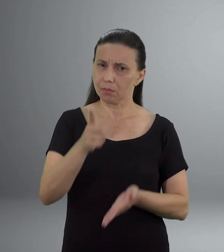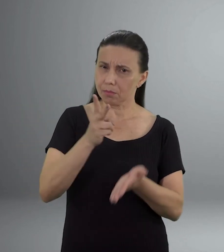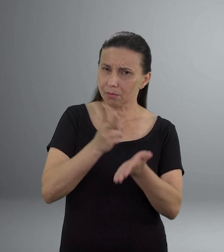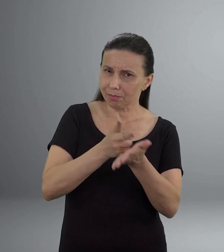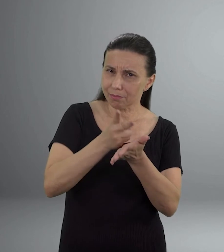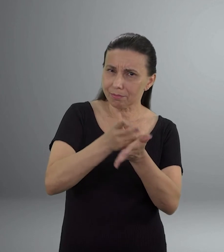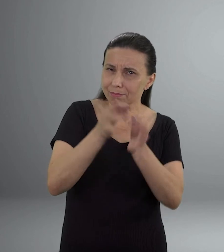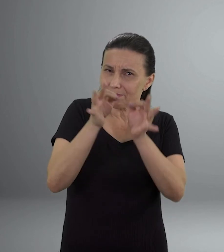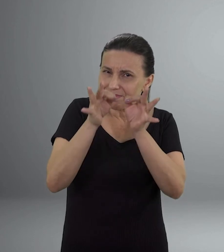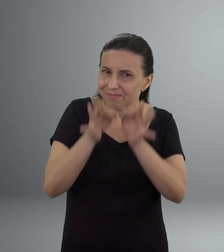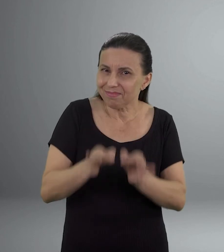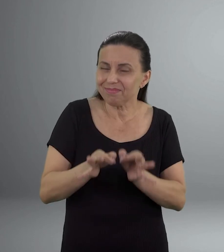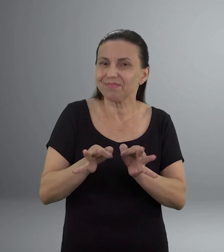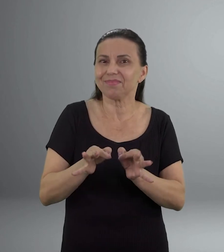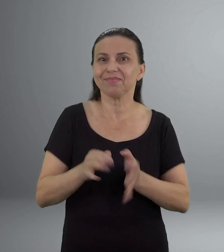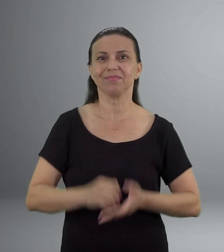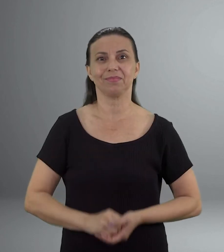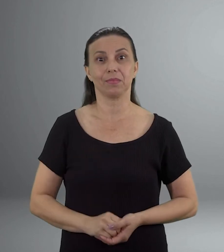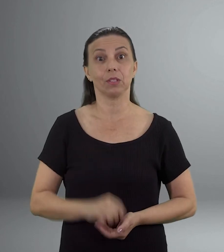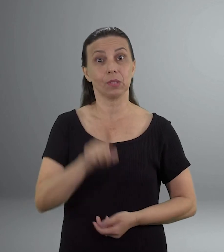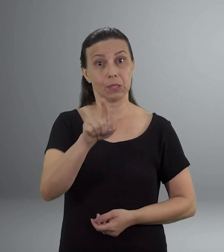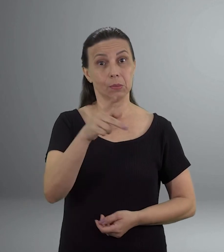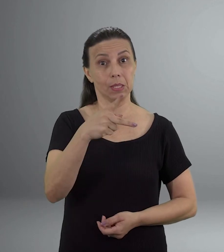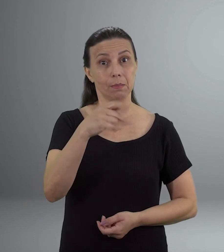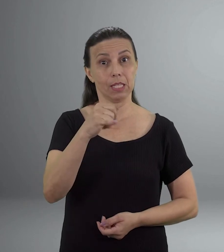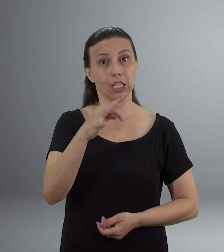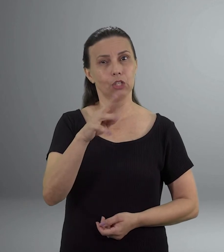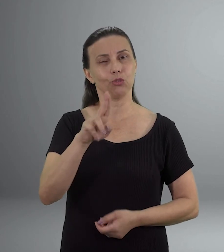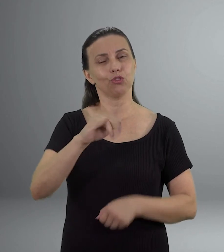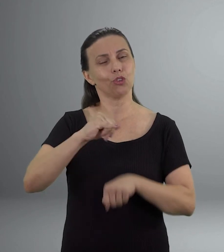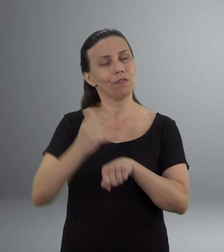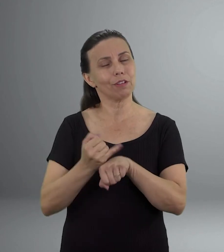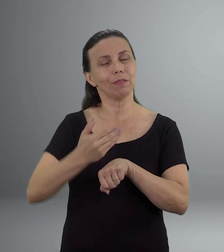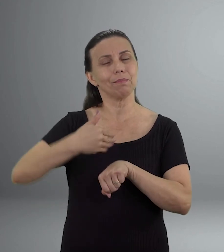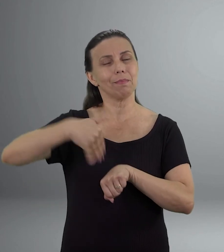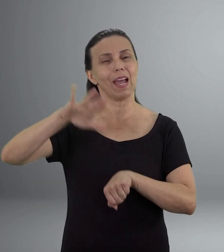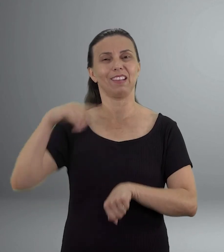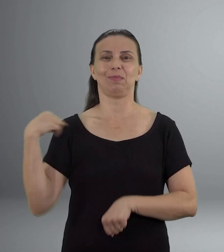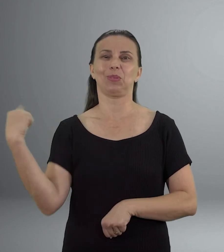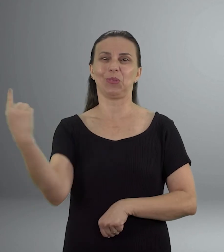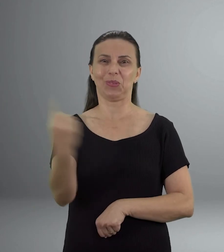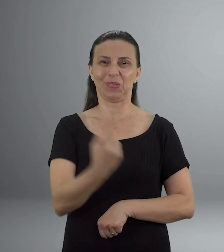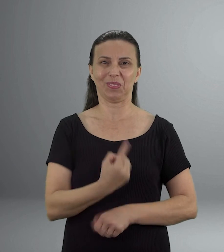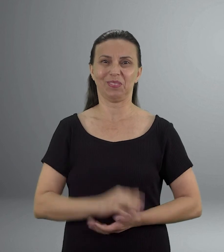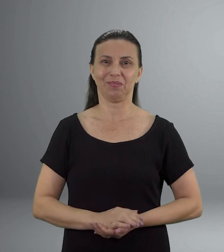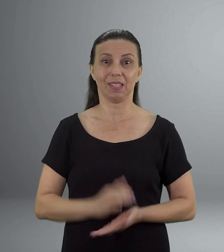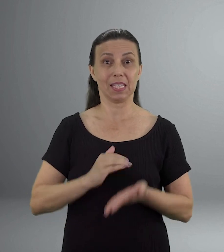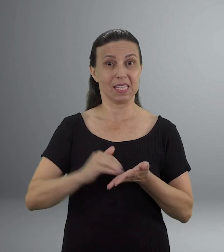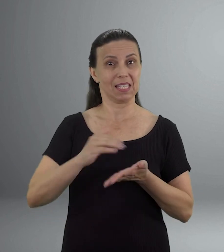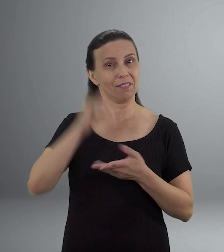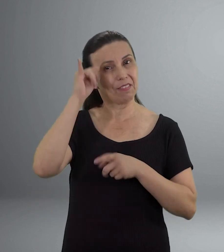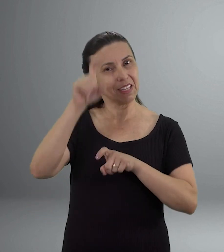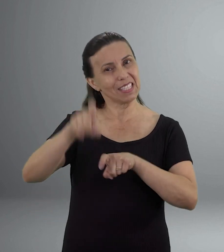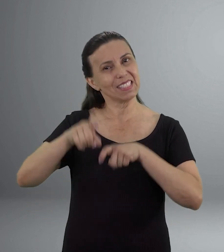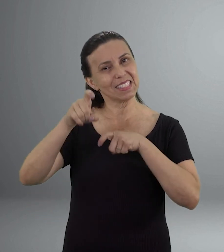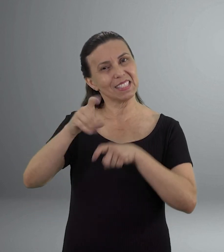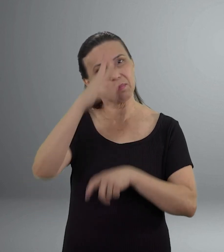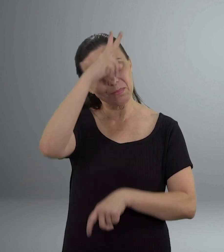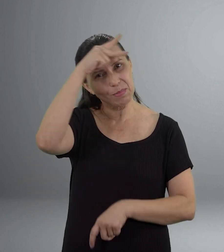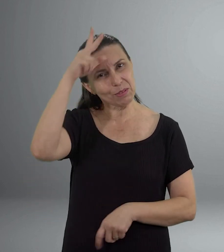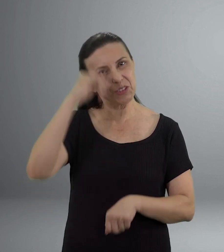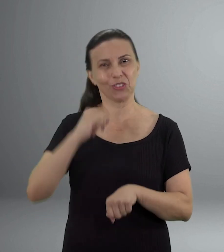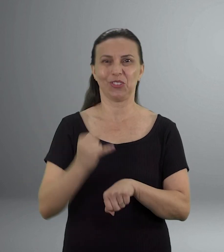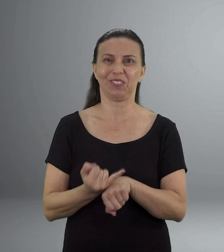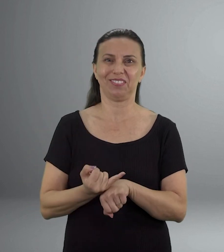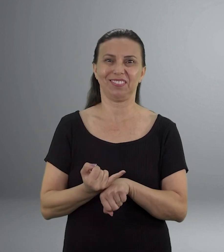Mantenha sua contribuição em dia. Com seu IPTU, Joinville faz mais por todos nós. Secretaria da Fazenda